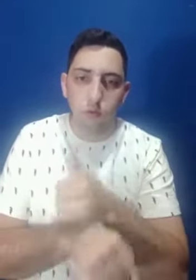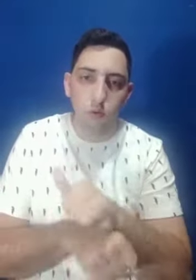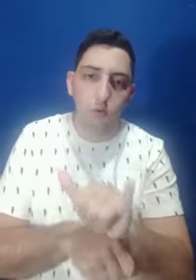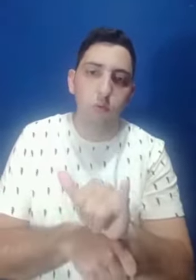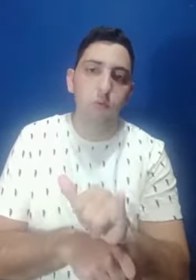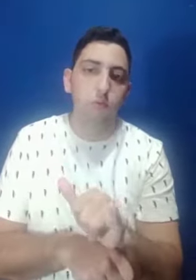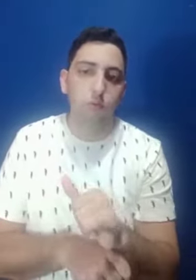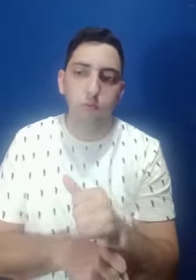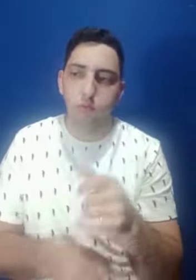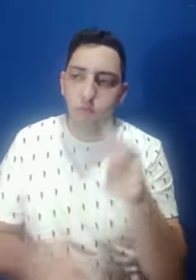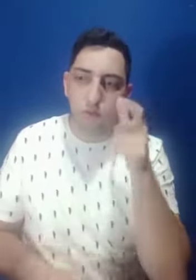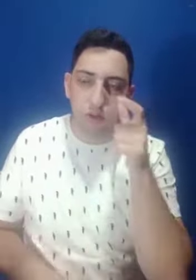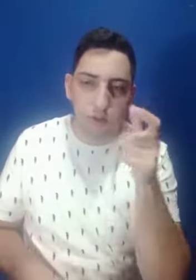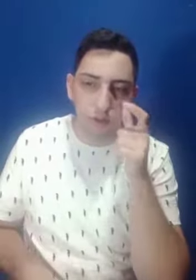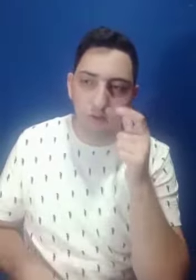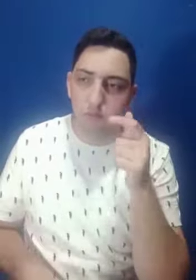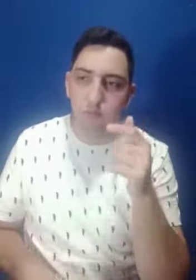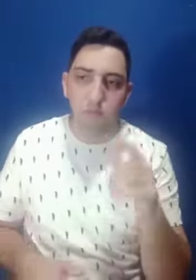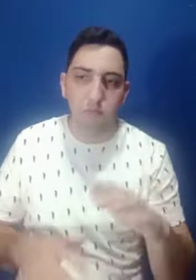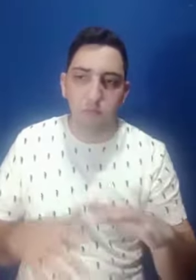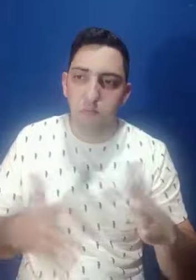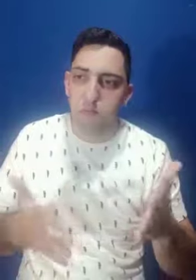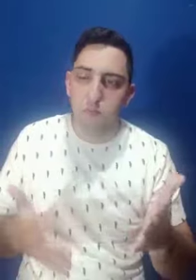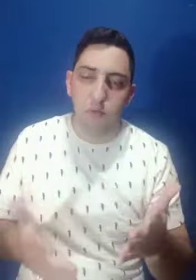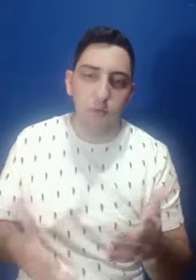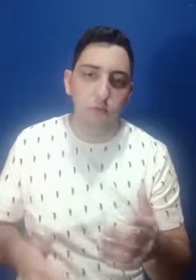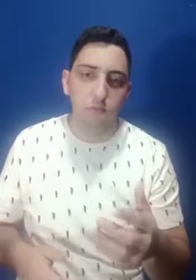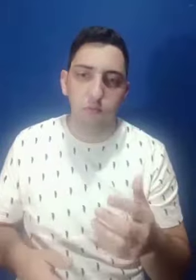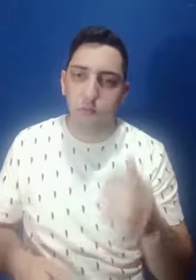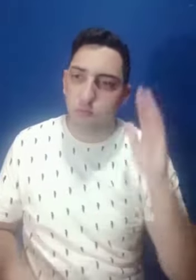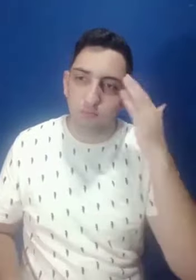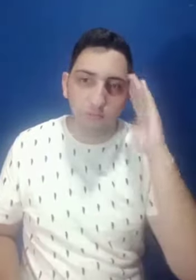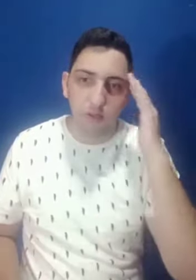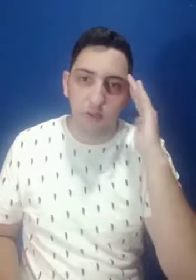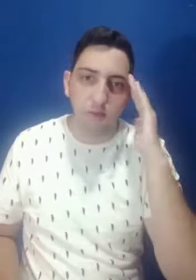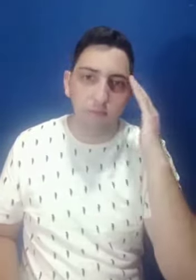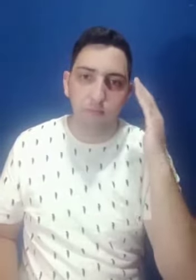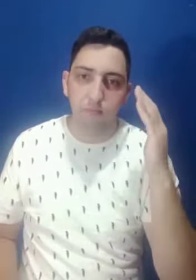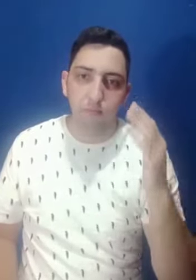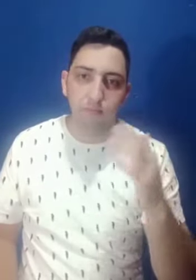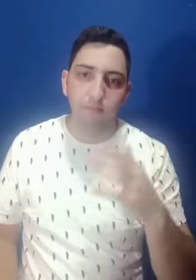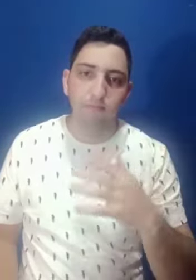Pesquisava vídeos no YouTube, assistia a eles, mas também não conseguia entender.